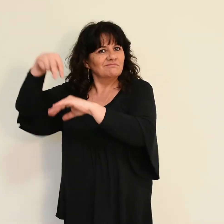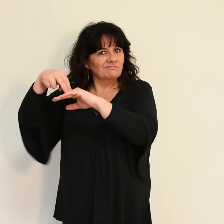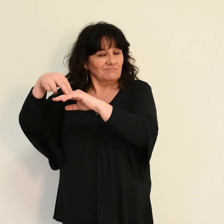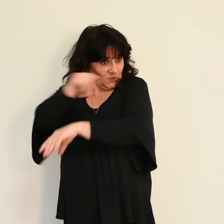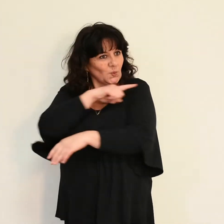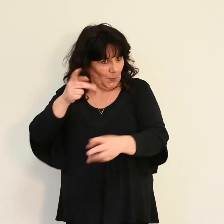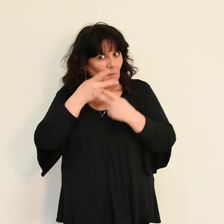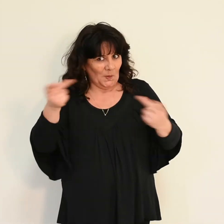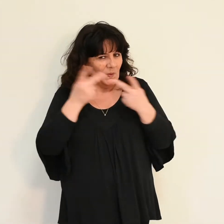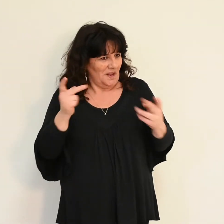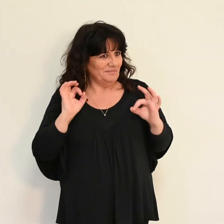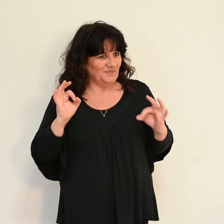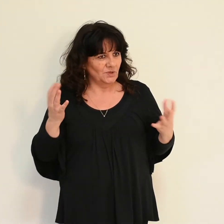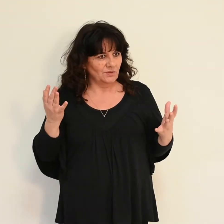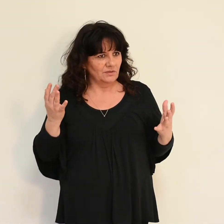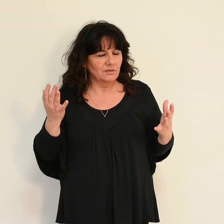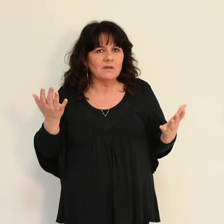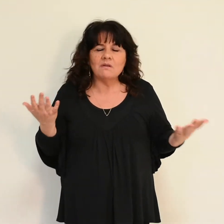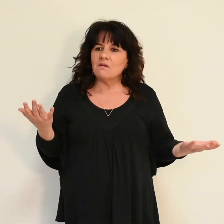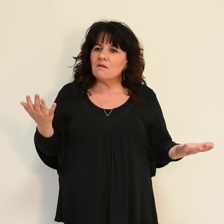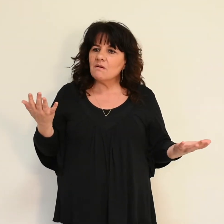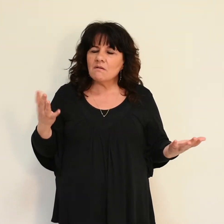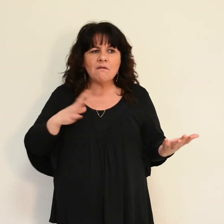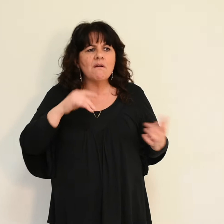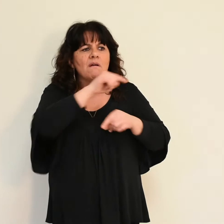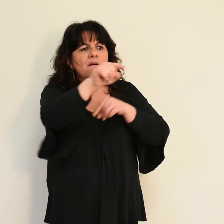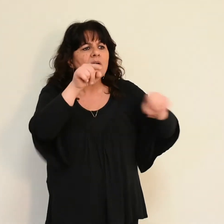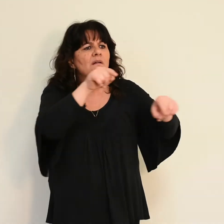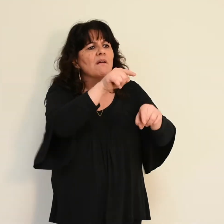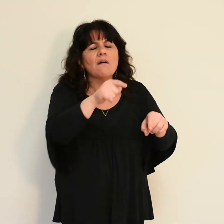-ils affirmer qu'il n'y a pas de ressuscité des morts ?